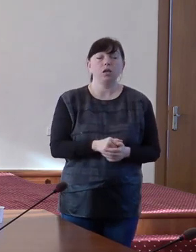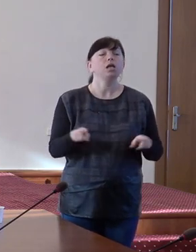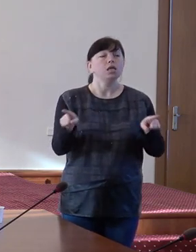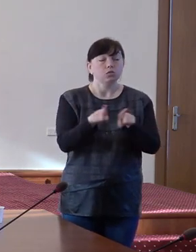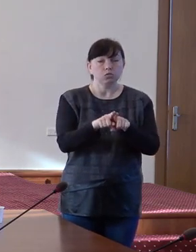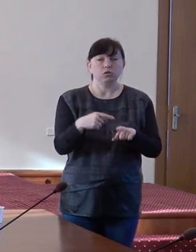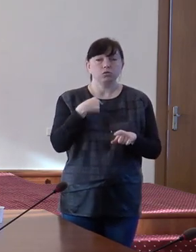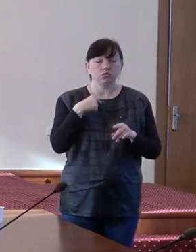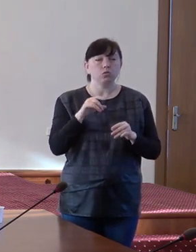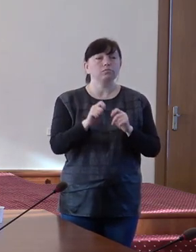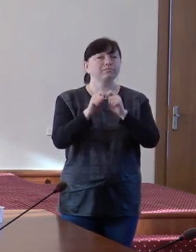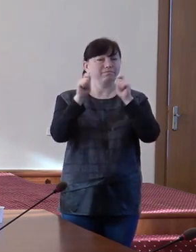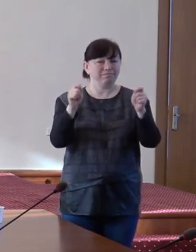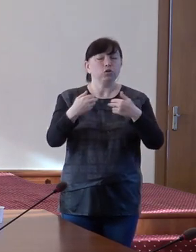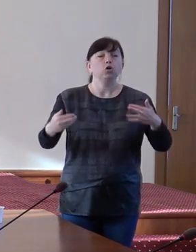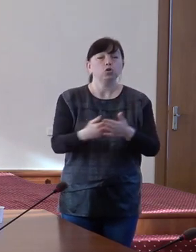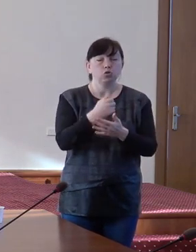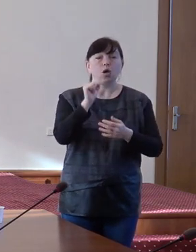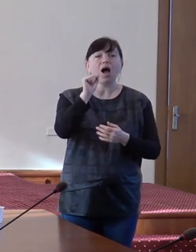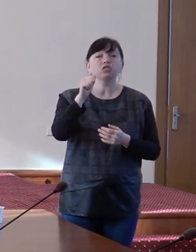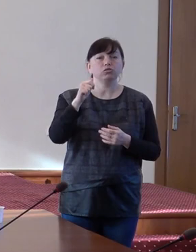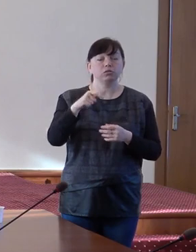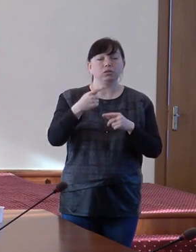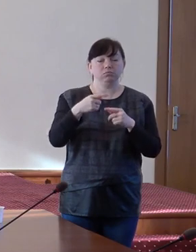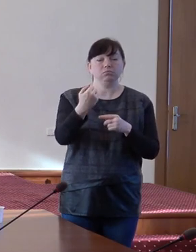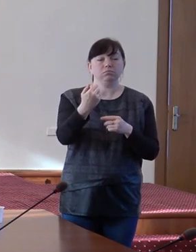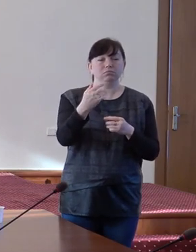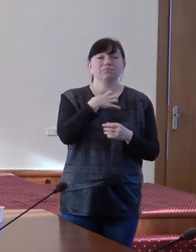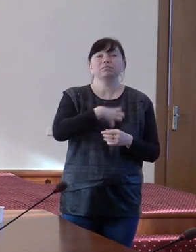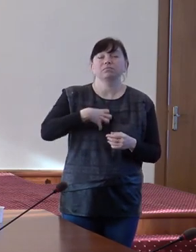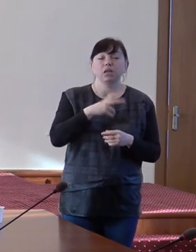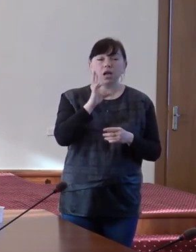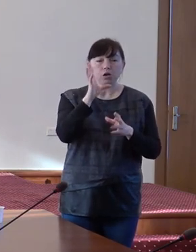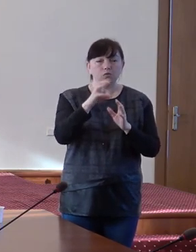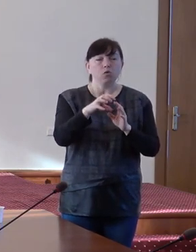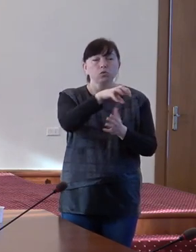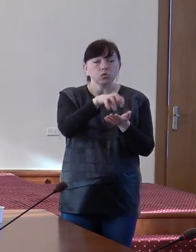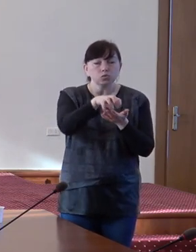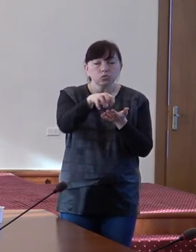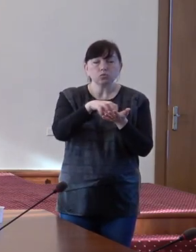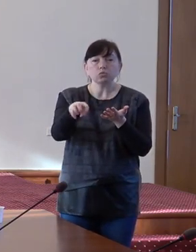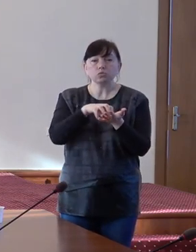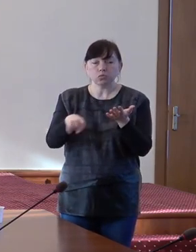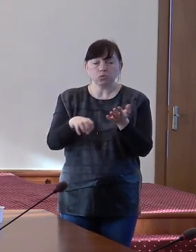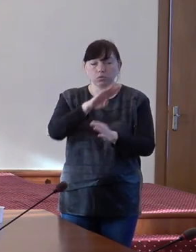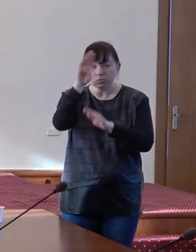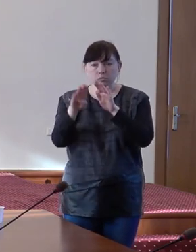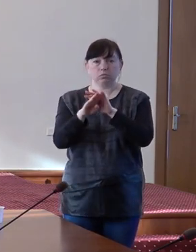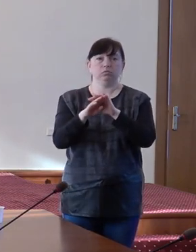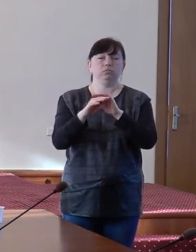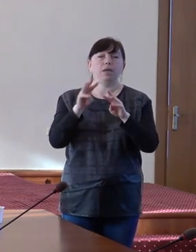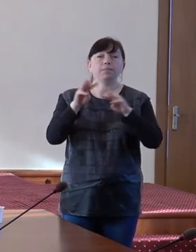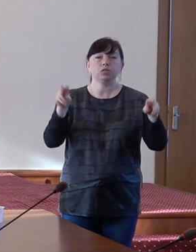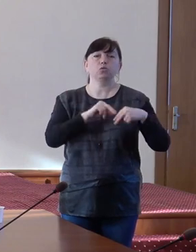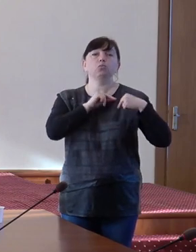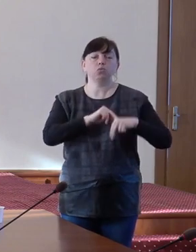crea nouă agenții teritoriale de asistențe sociale, care vor fi structuri desconcentrate, subordonate în Ministerul lui